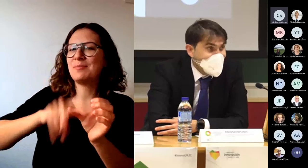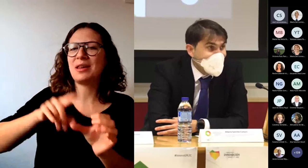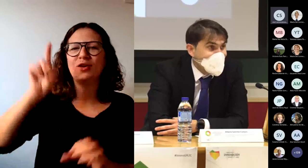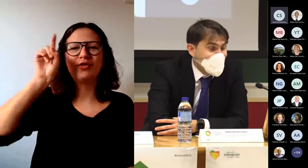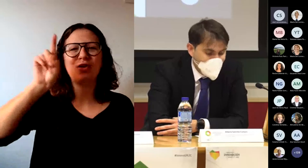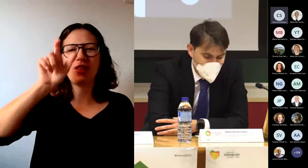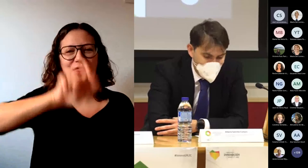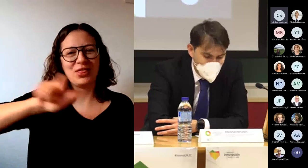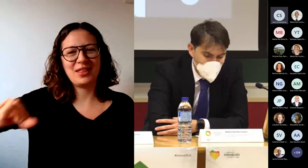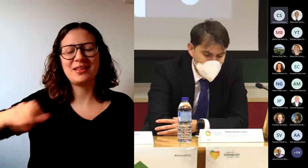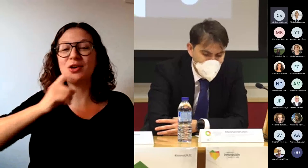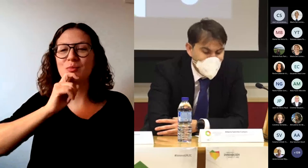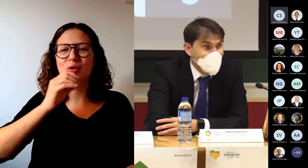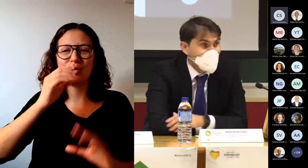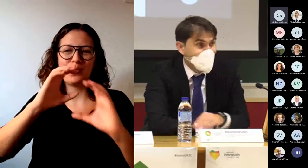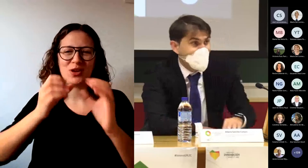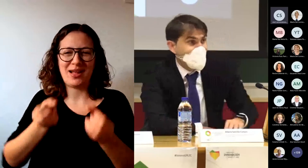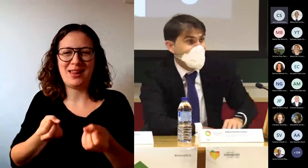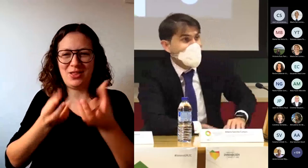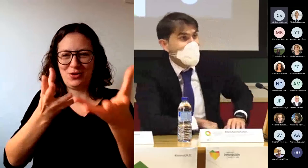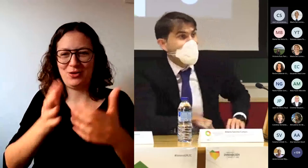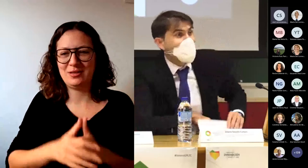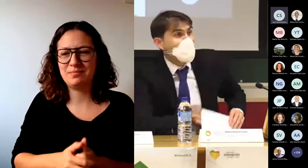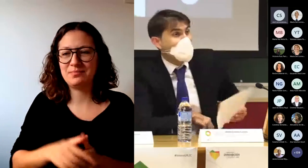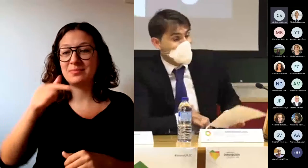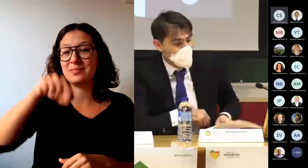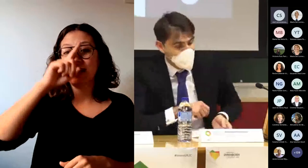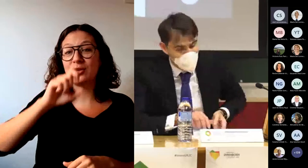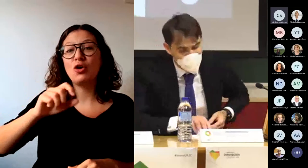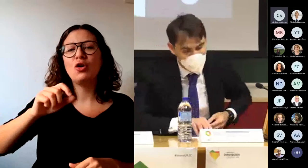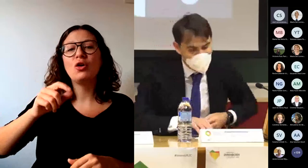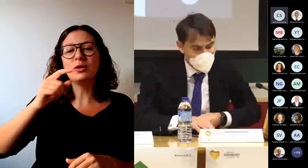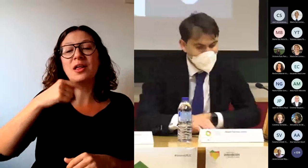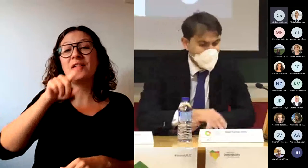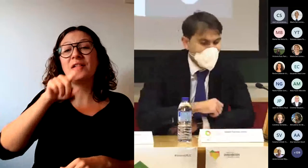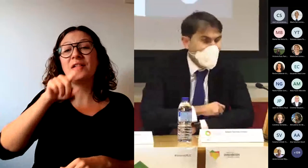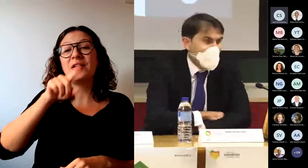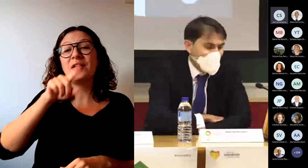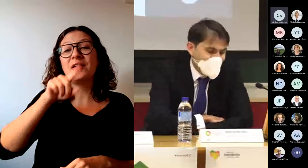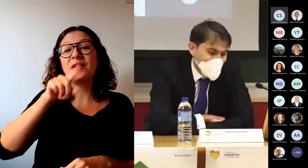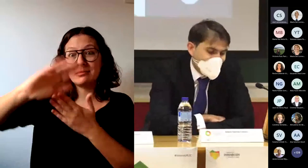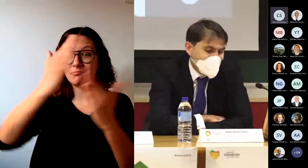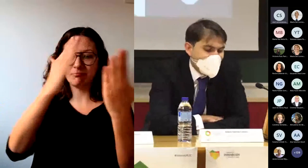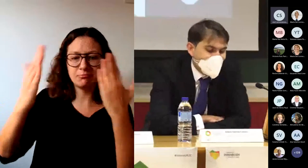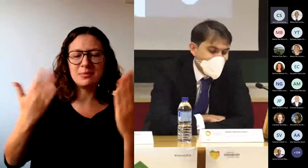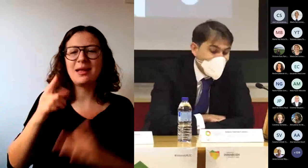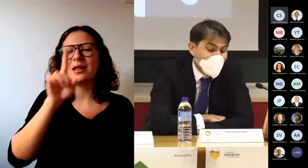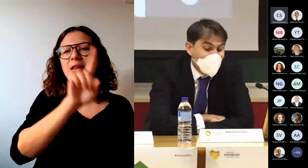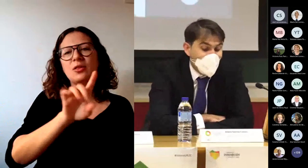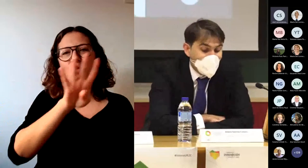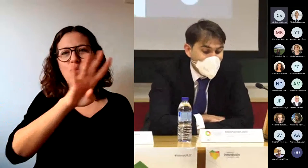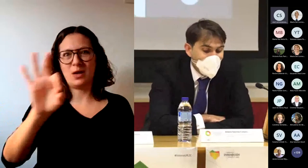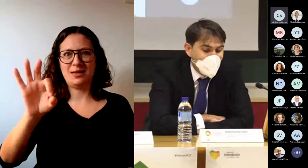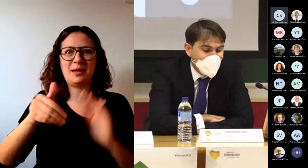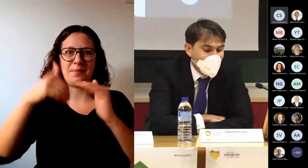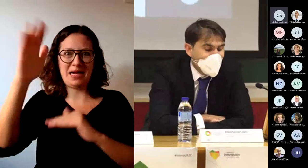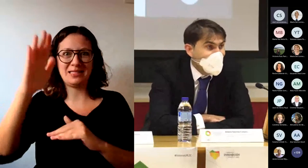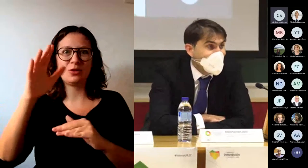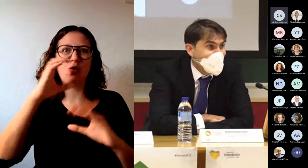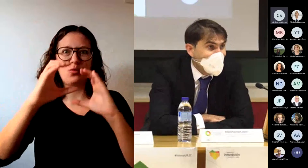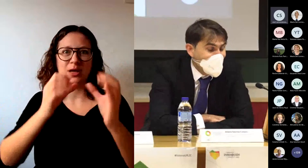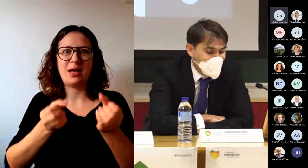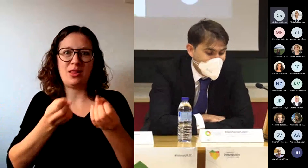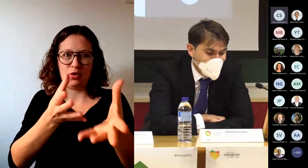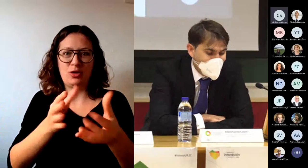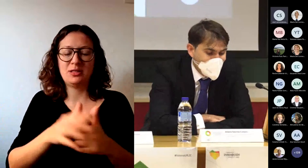Este año se han triplicado las propuestas recibidas, 144 comunicaciones, de las que se han seleccionado, 94, duplicando